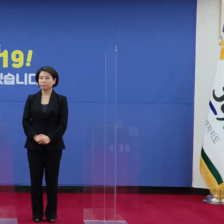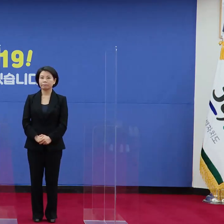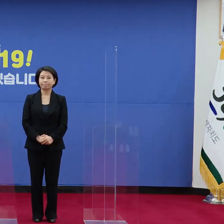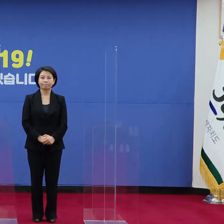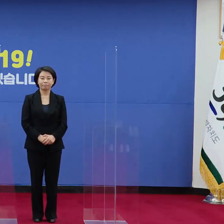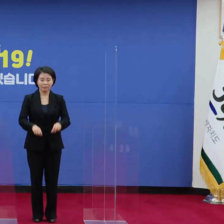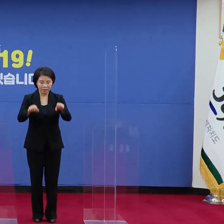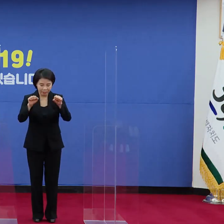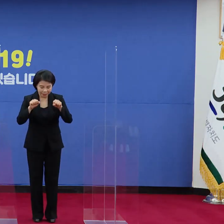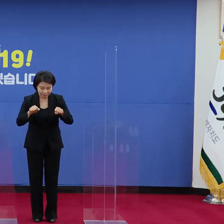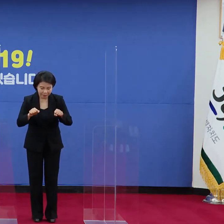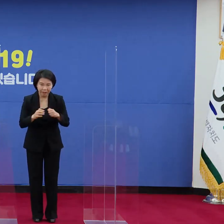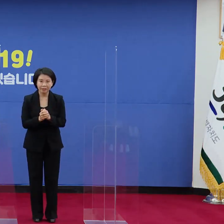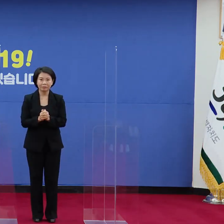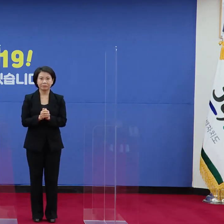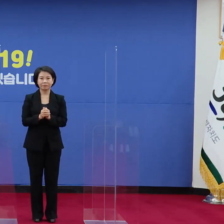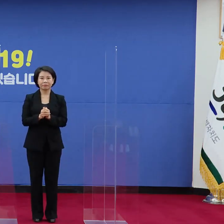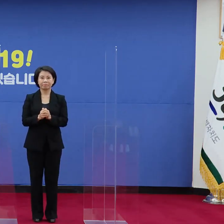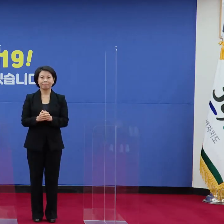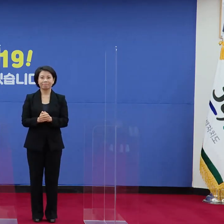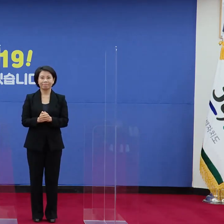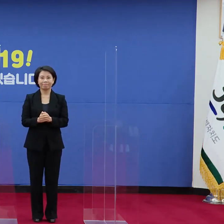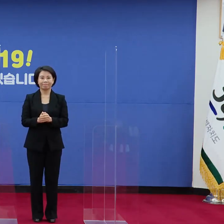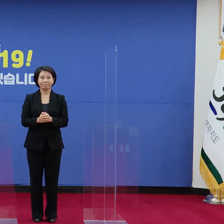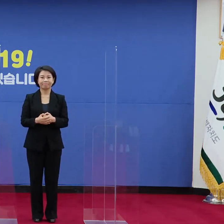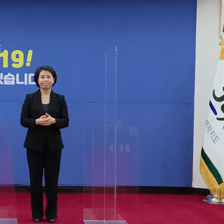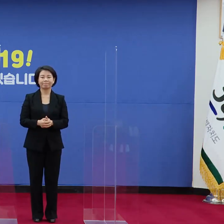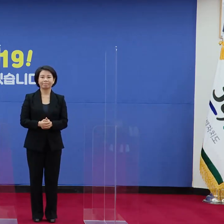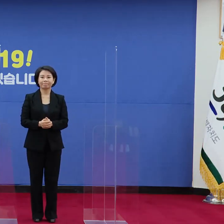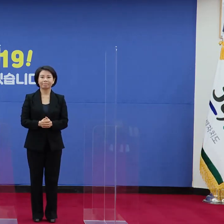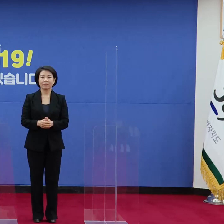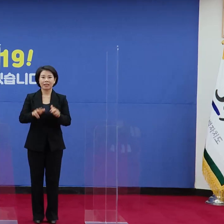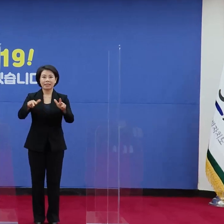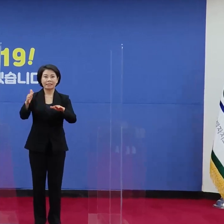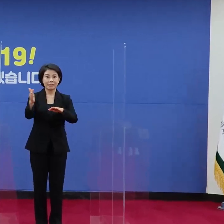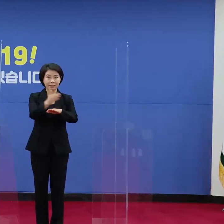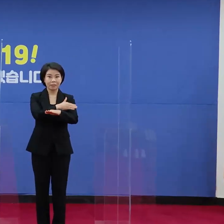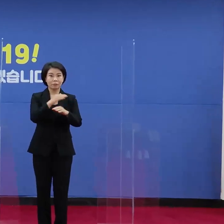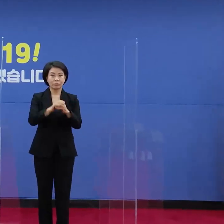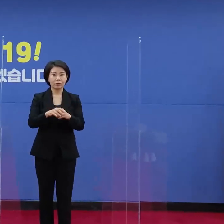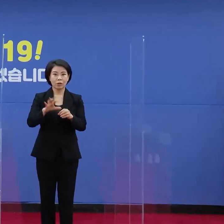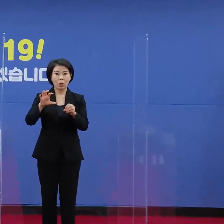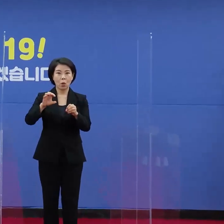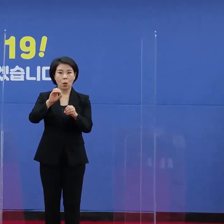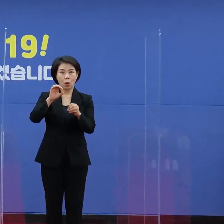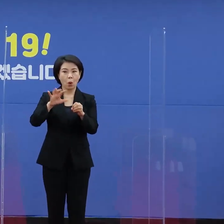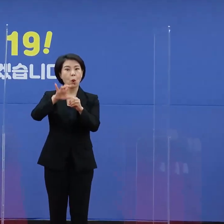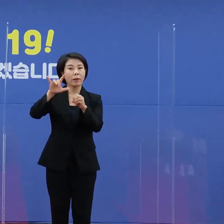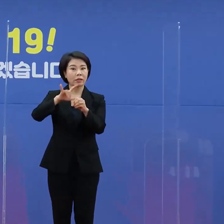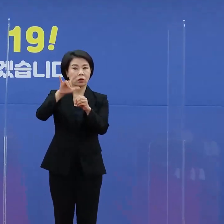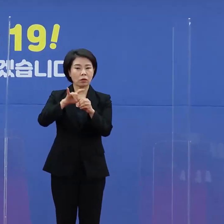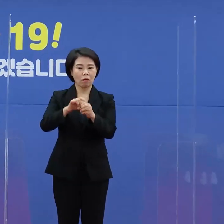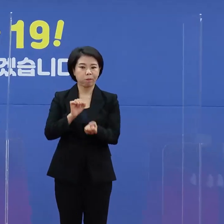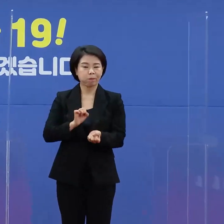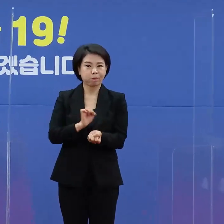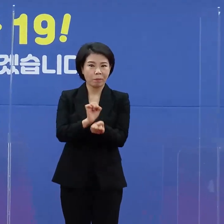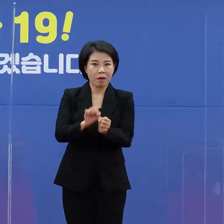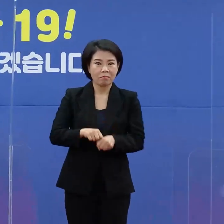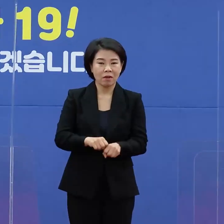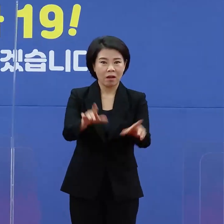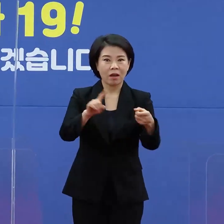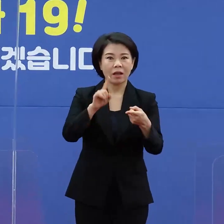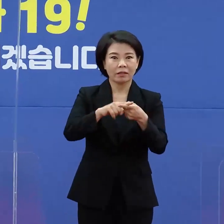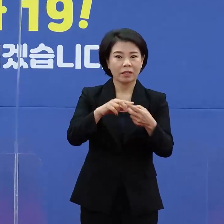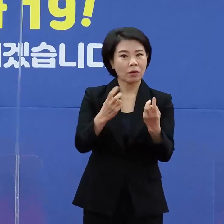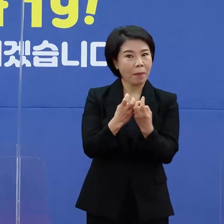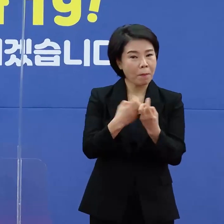안녕하십니까. 언론협력팀장 강인정입니다. 지금부터 오미크론 유행에 대응한 방역대책